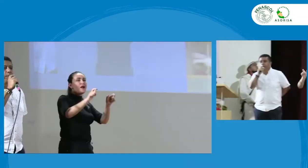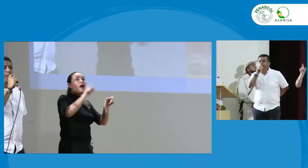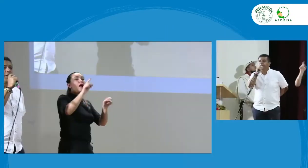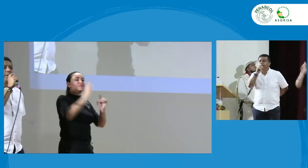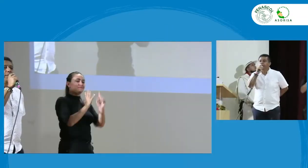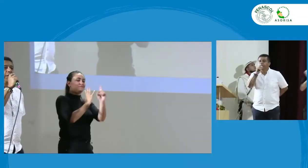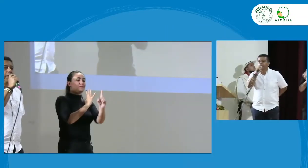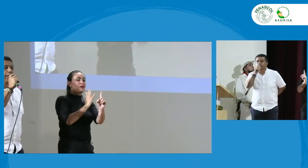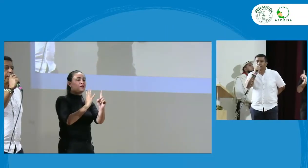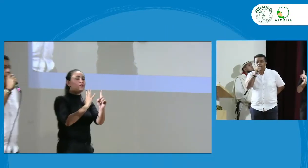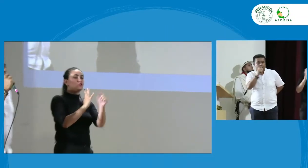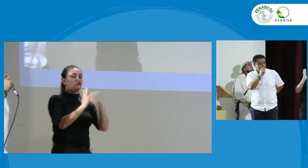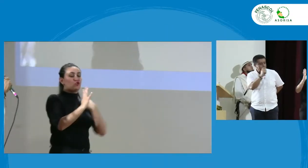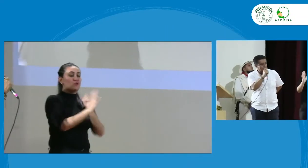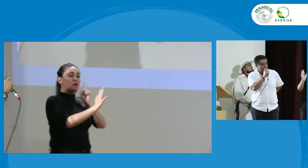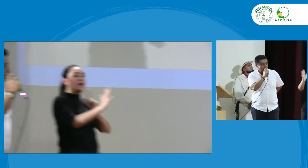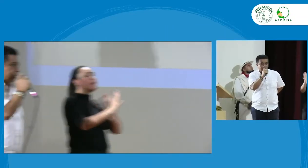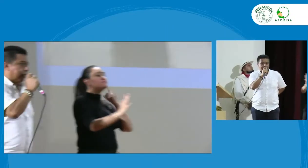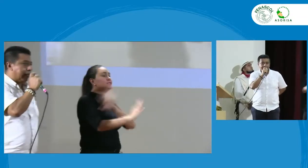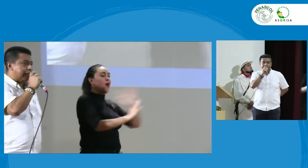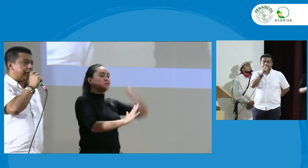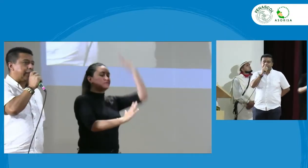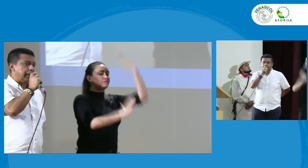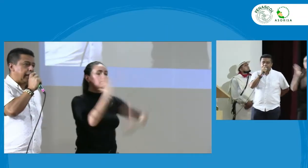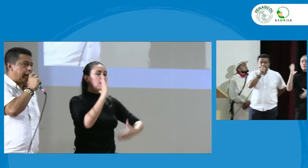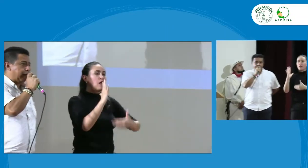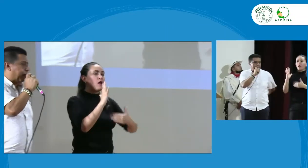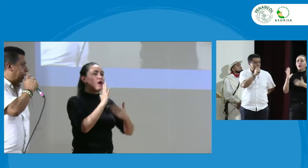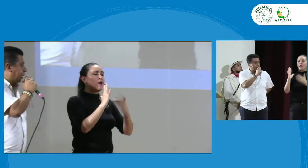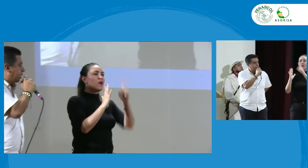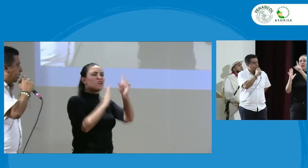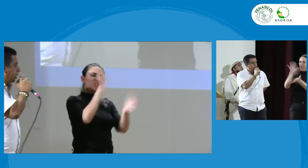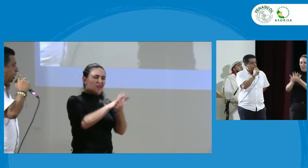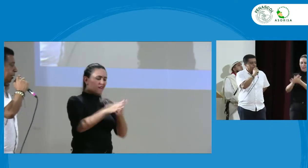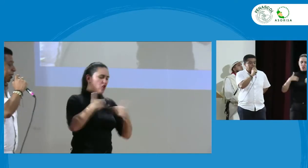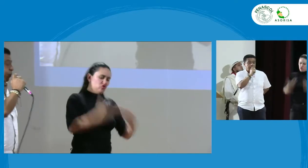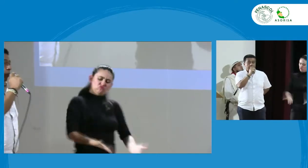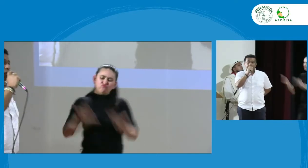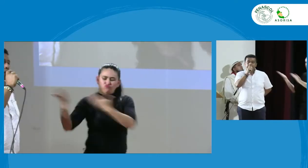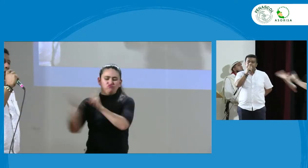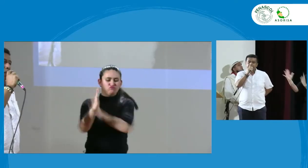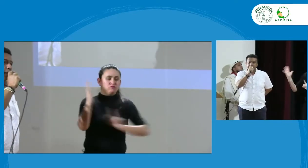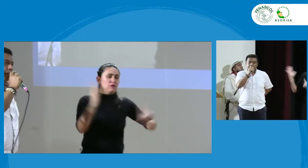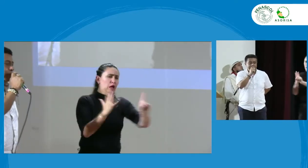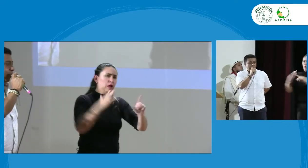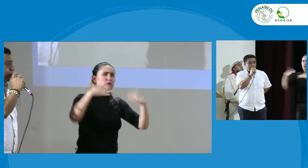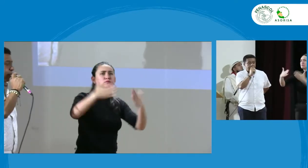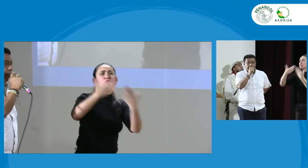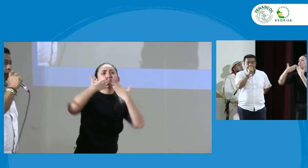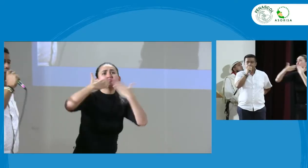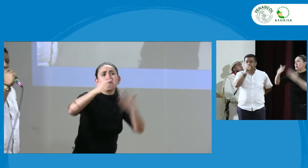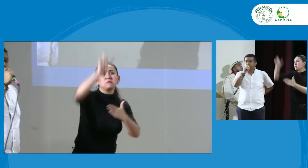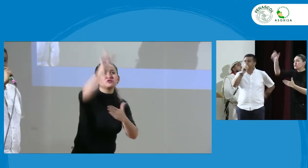como padre de familia pueda intervenir en este panel tan importante y especialmente la educación